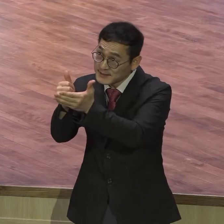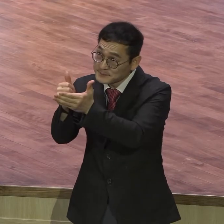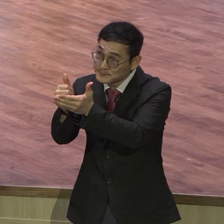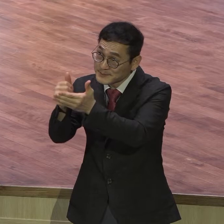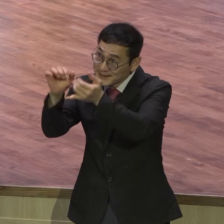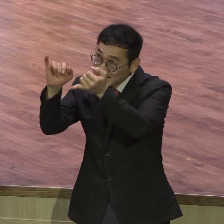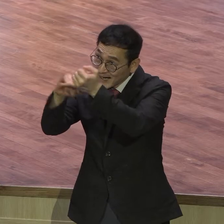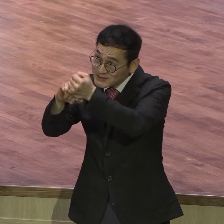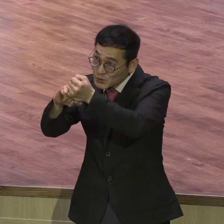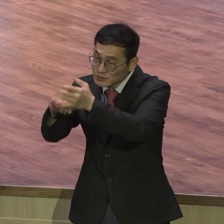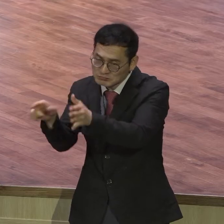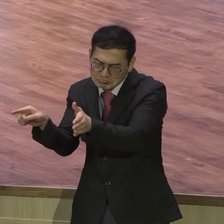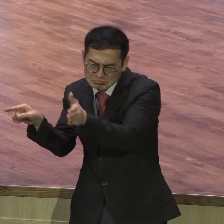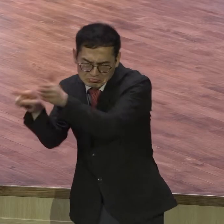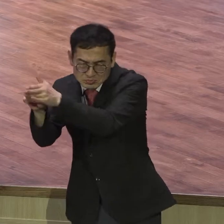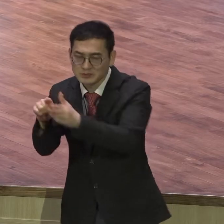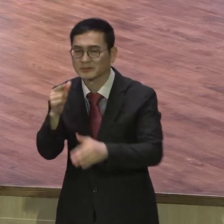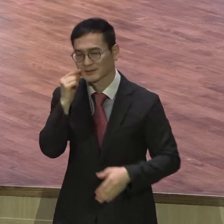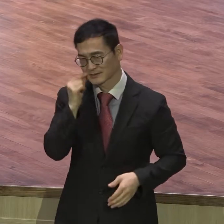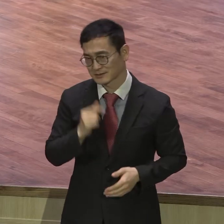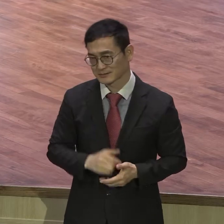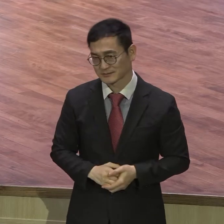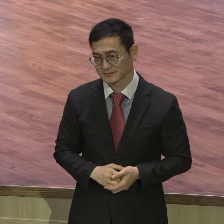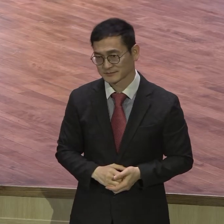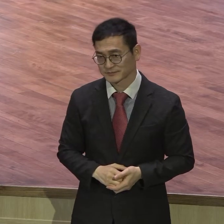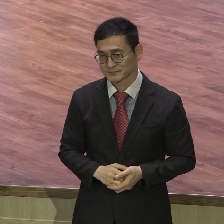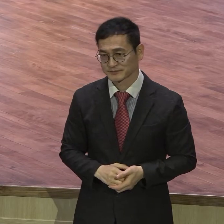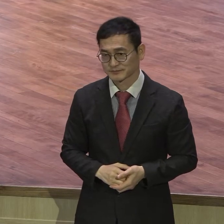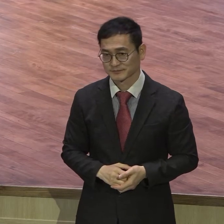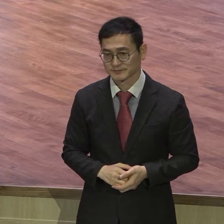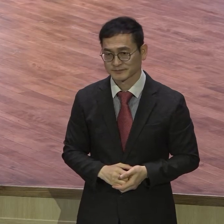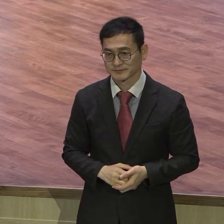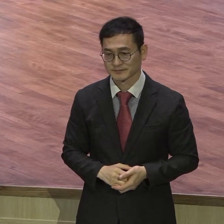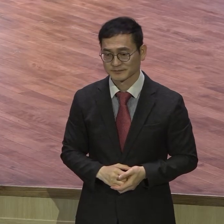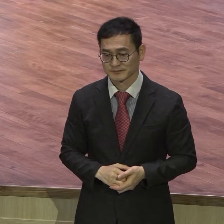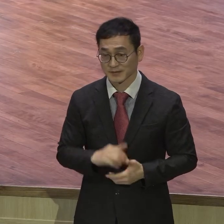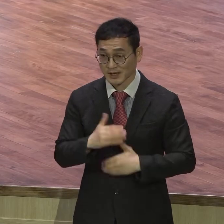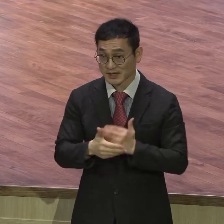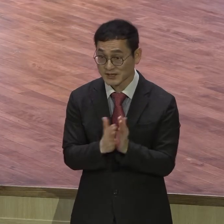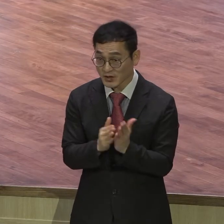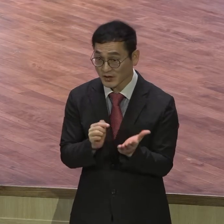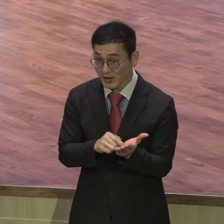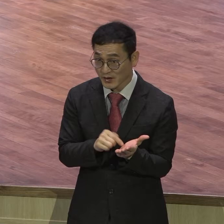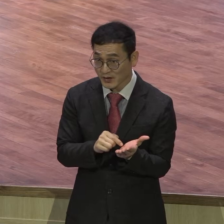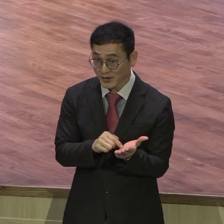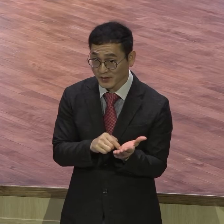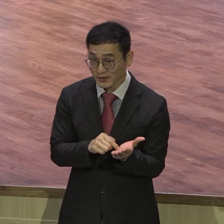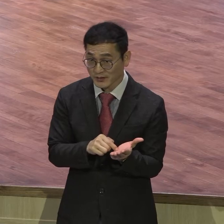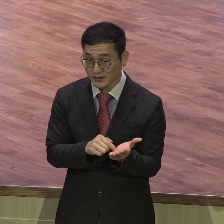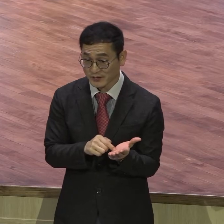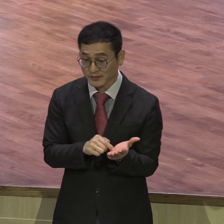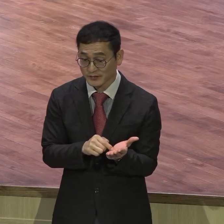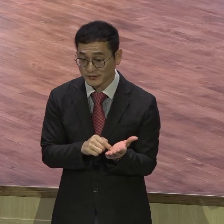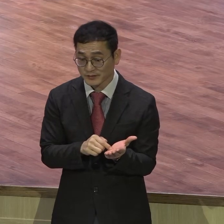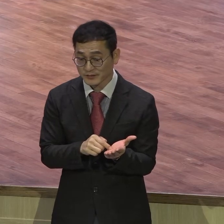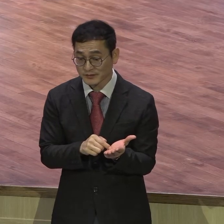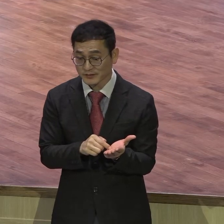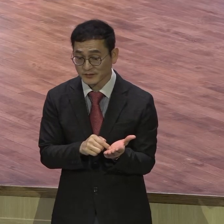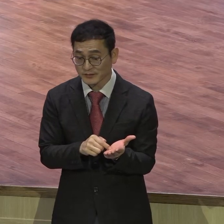세계사람의 일강하면서 그랬죠. 성경에는 복음이 없어요. 복음이 그랬어요. 복음이